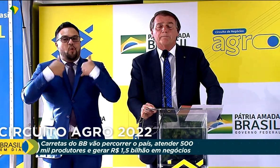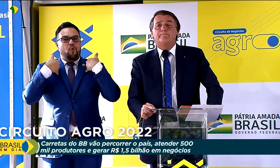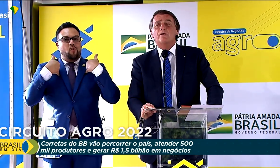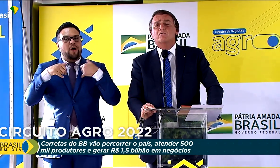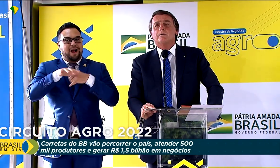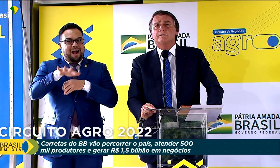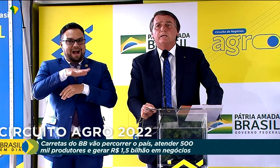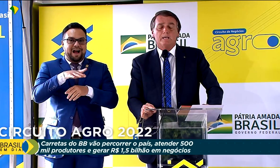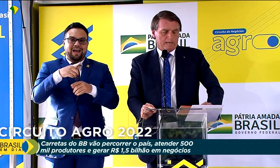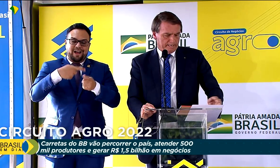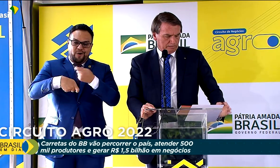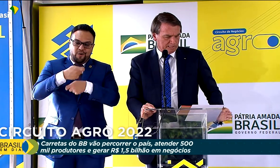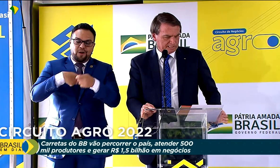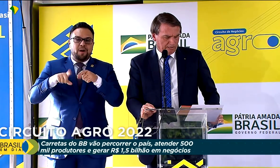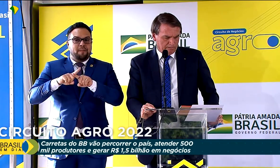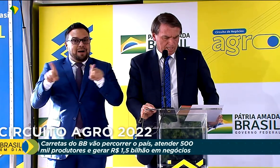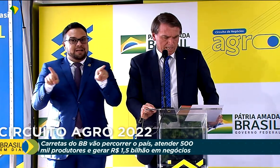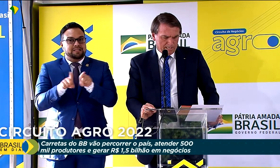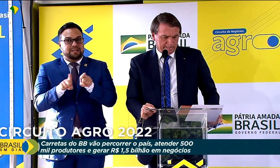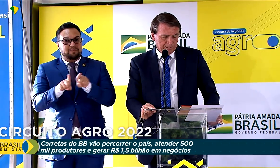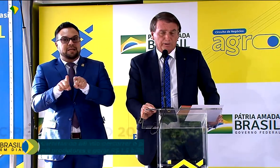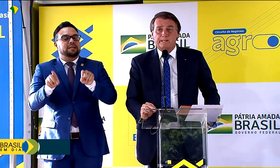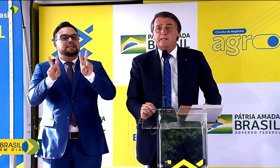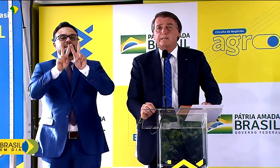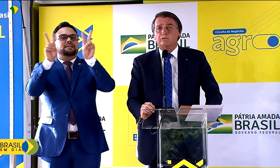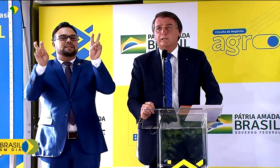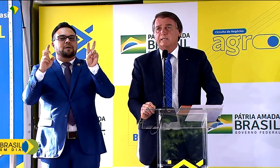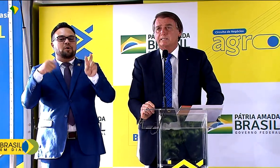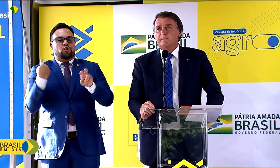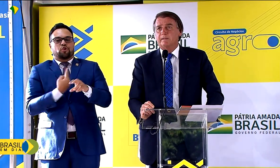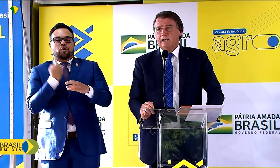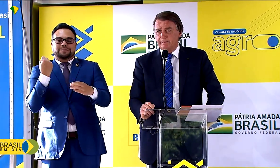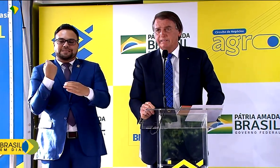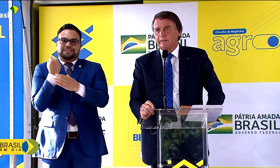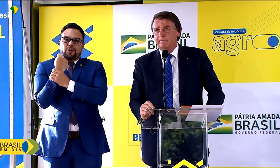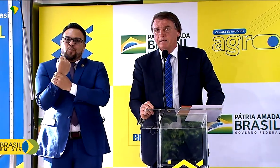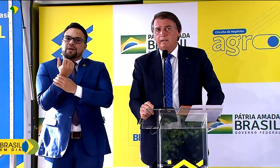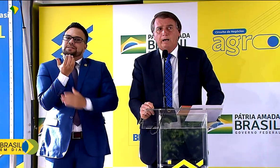econômica, bem como na questão da nossa segurança alimentar. Fato não dos